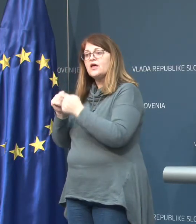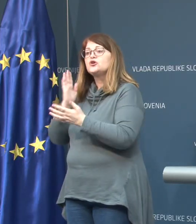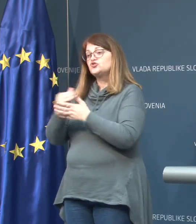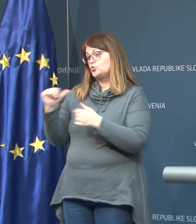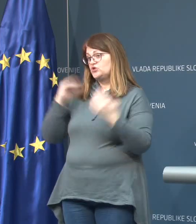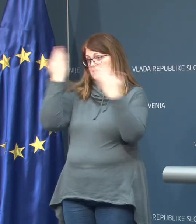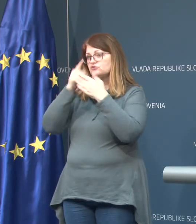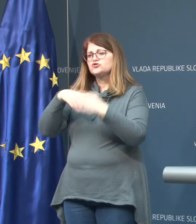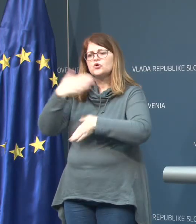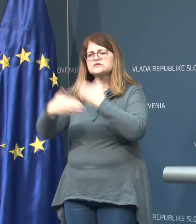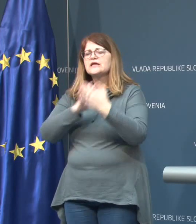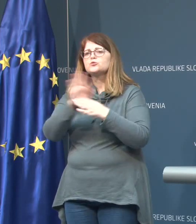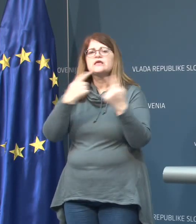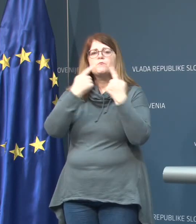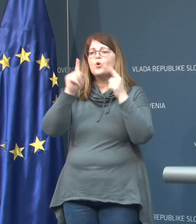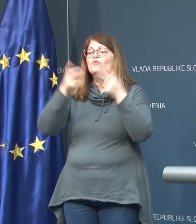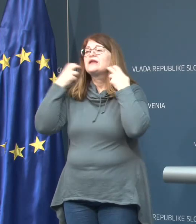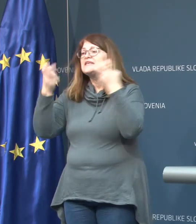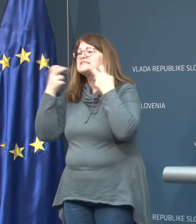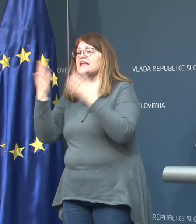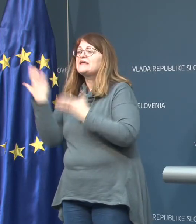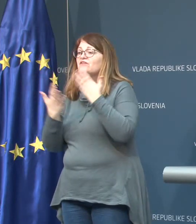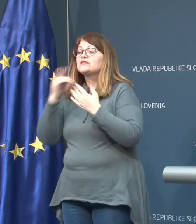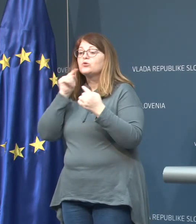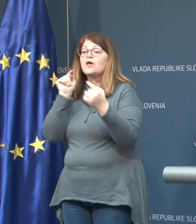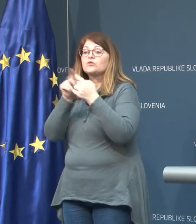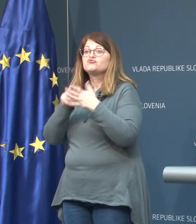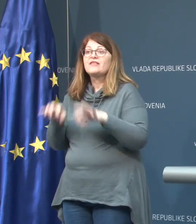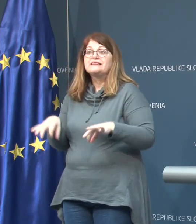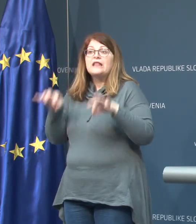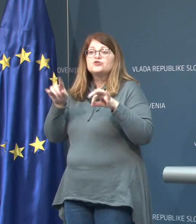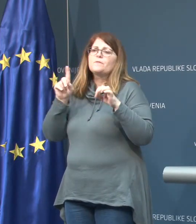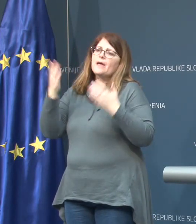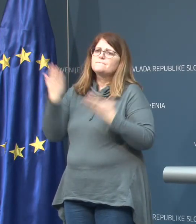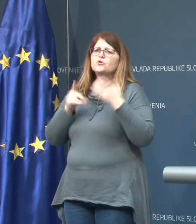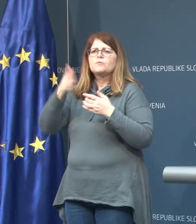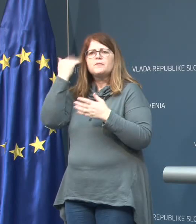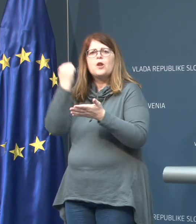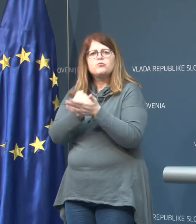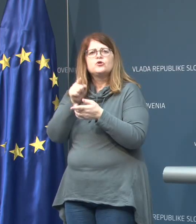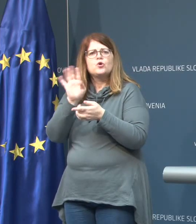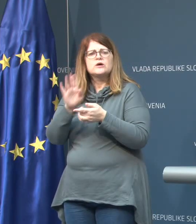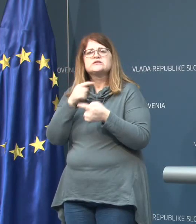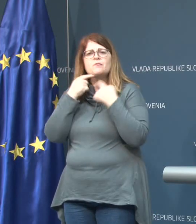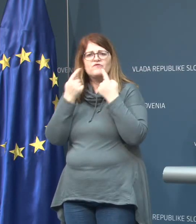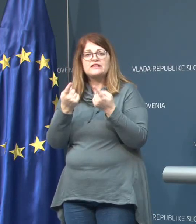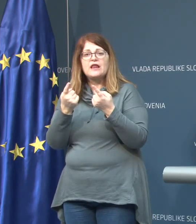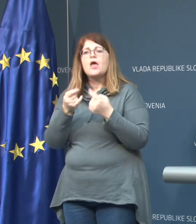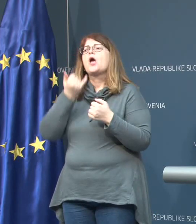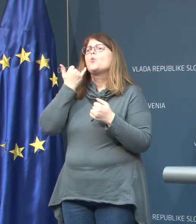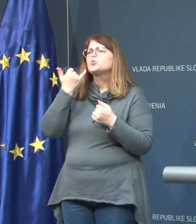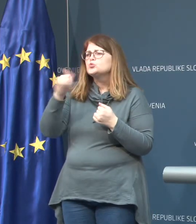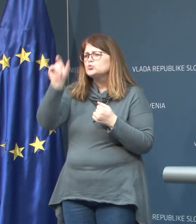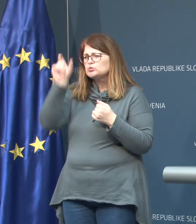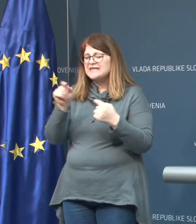že včeraj izvečer stekli vsi pogovori in iskanje. Verjetno se bojo taki kontakti še najdeli, ampak morda bi bilo treba povdariti to, kar so epidemiologi povdarili. Vsak